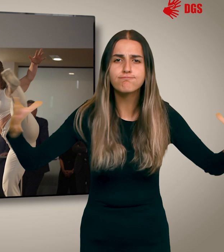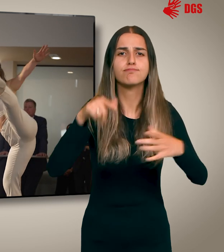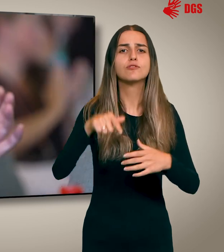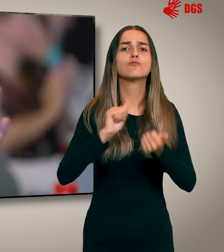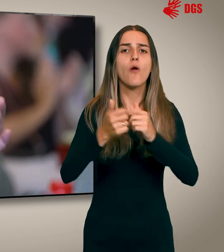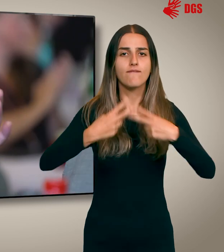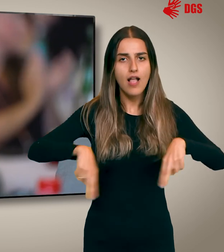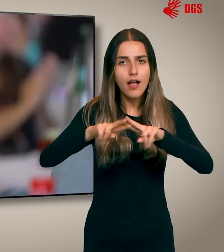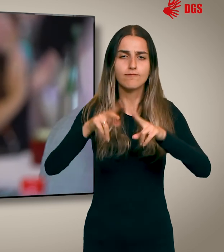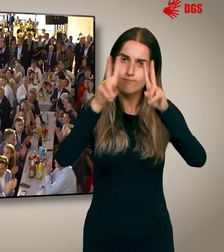Sport vereinen würde.